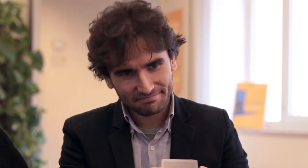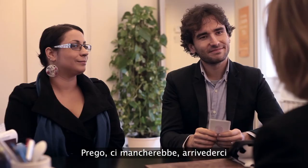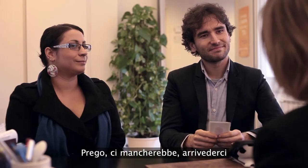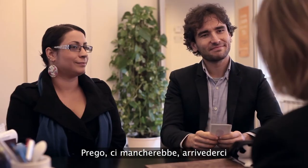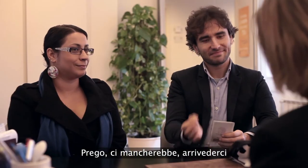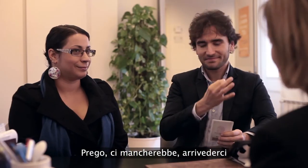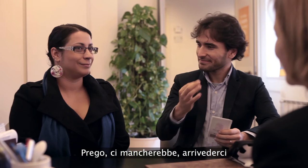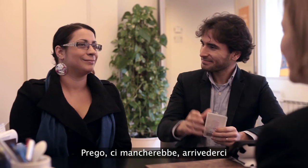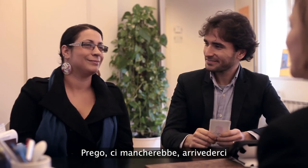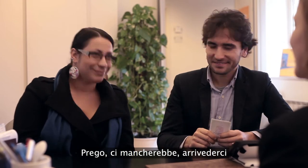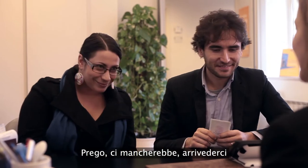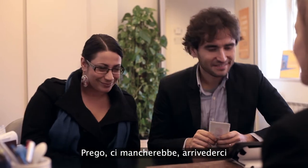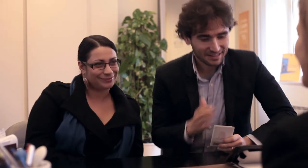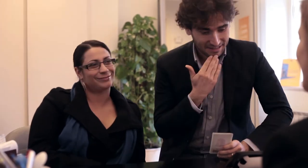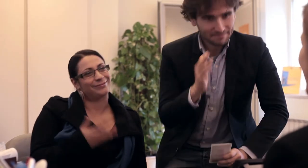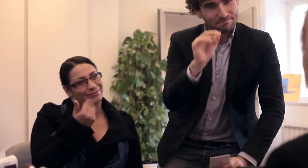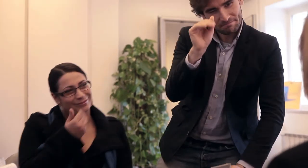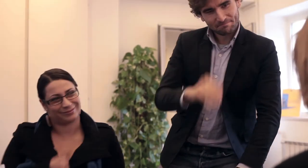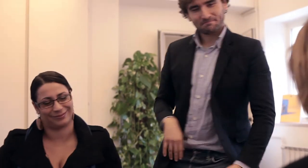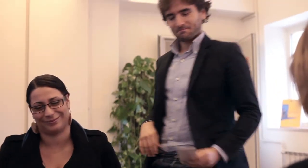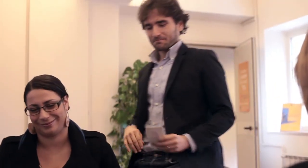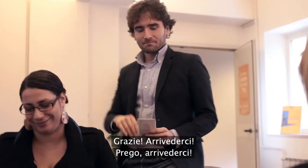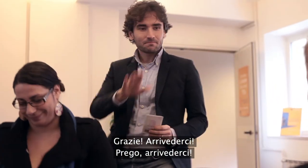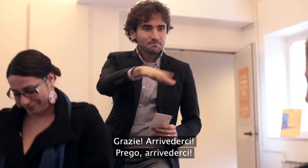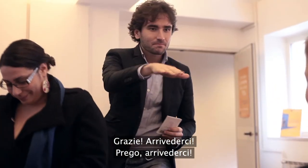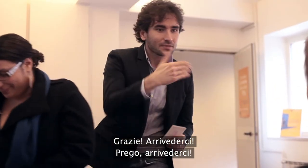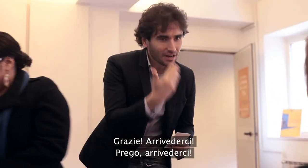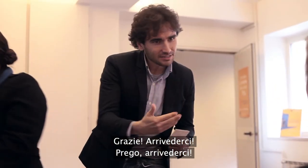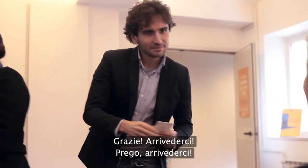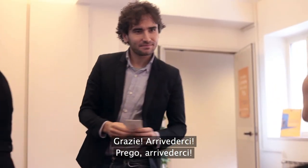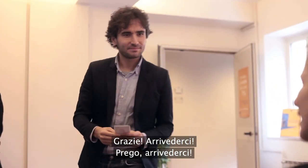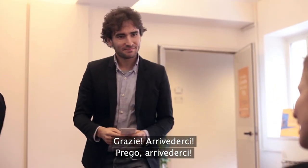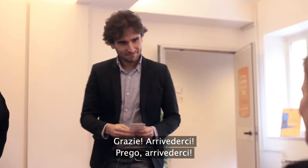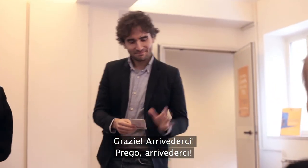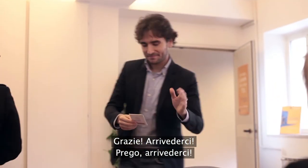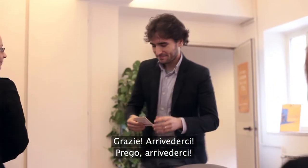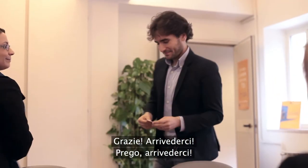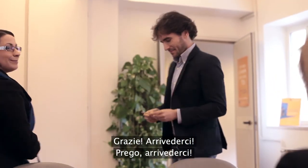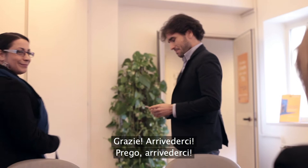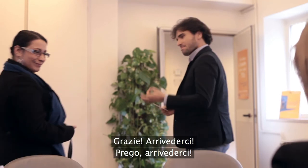Prego, ci mancherebbe. Arrivederci. Arrivederci. Prego, prego. Arrivederci.